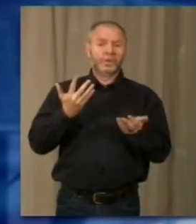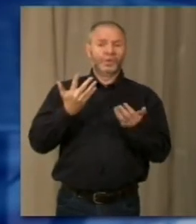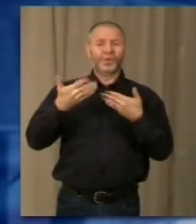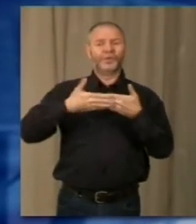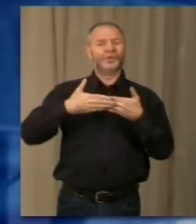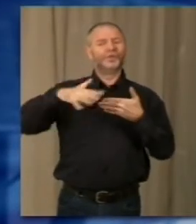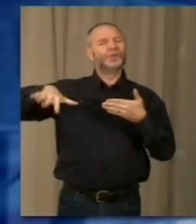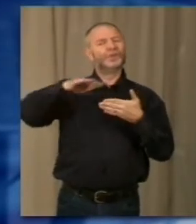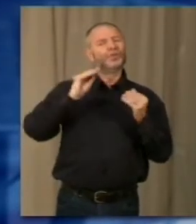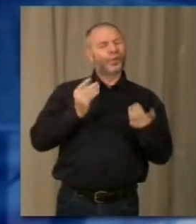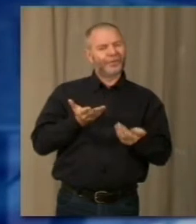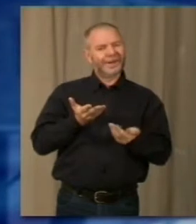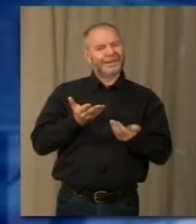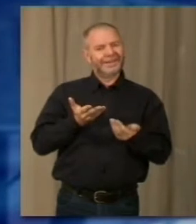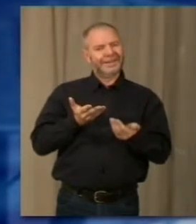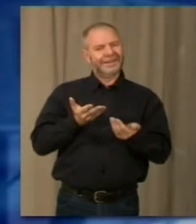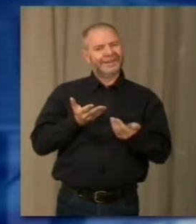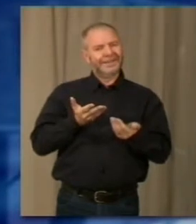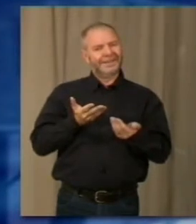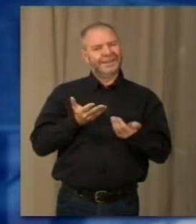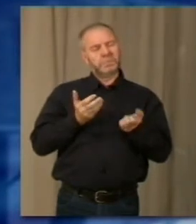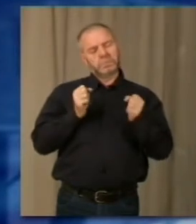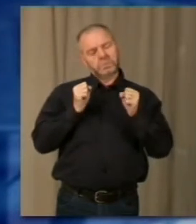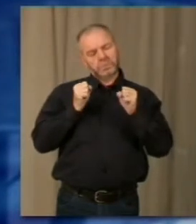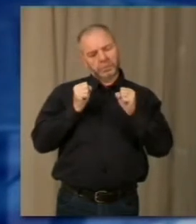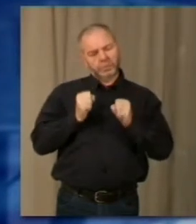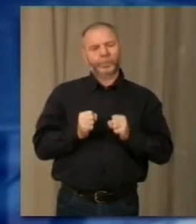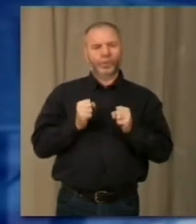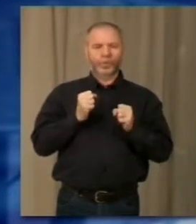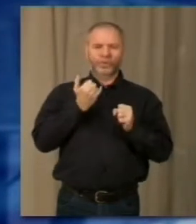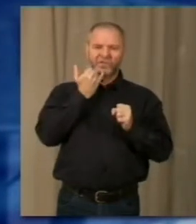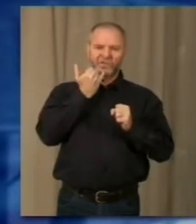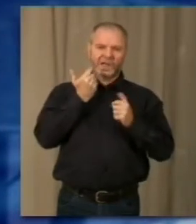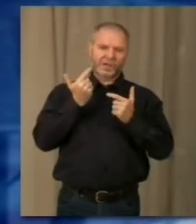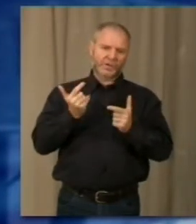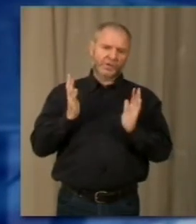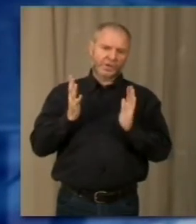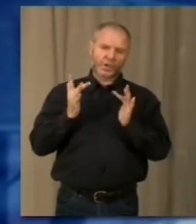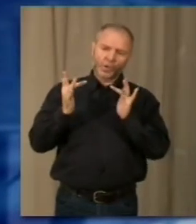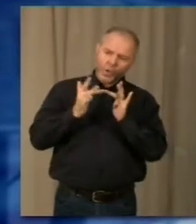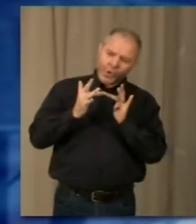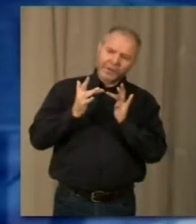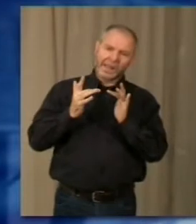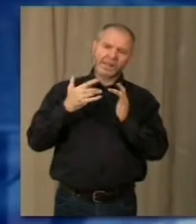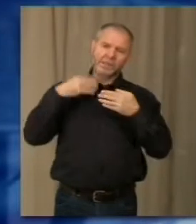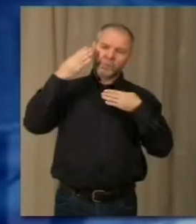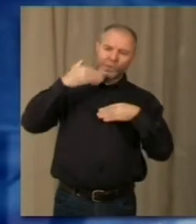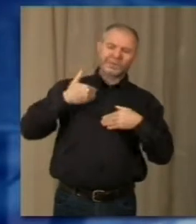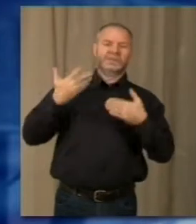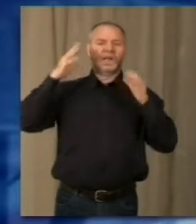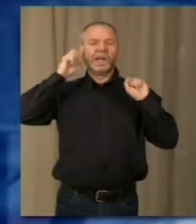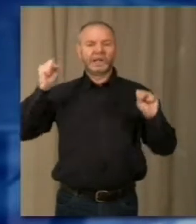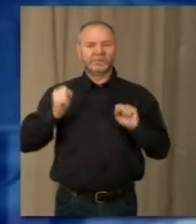giovani, attraverso il quale si ritiene di facilitare questo contatto con le forze di polizia